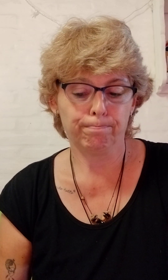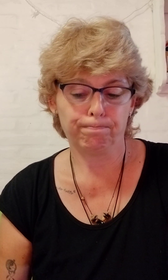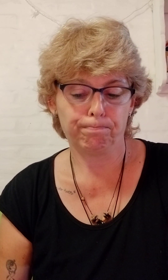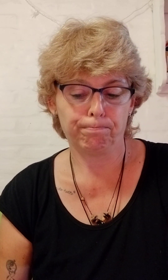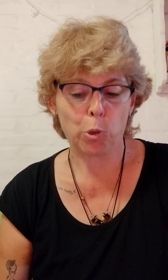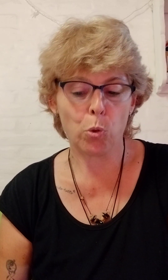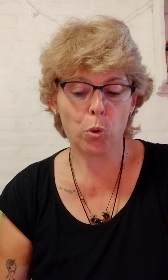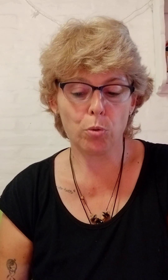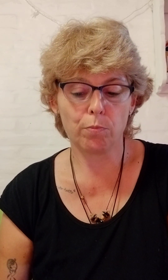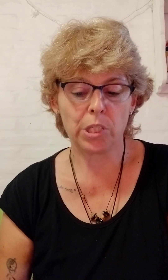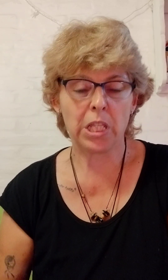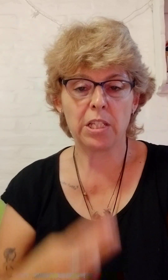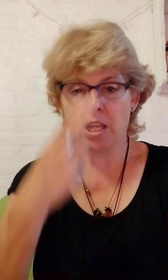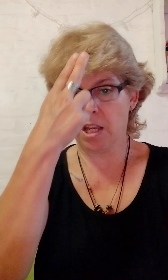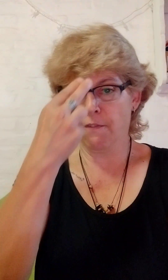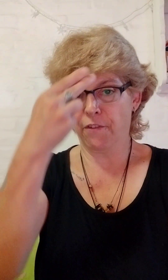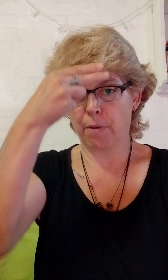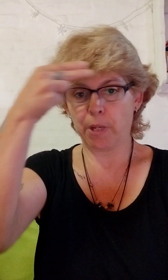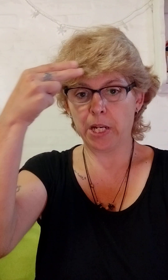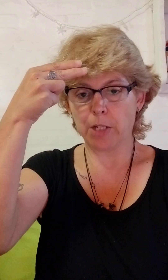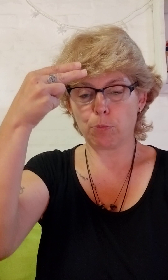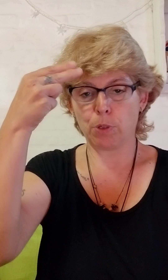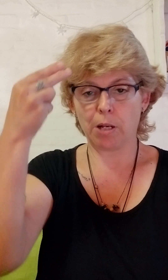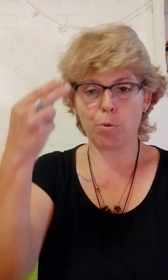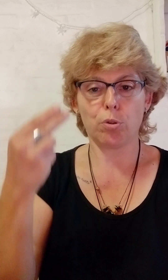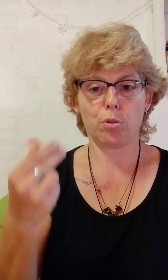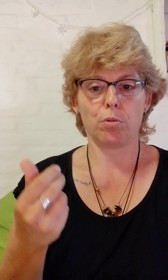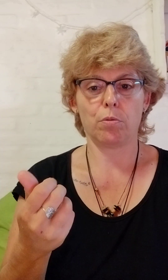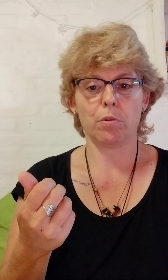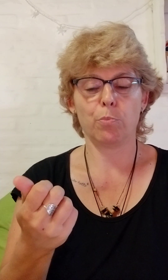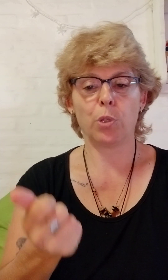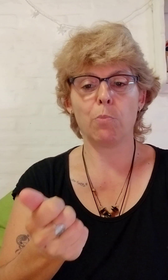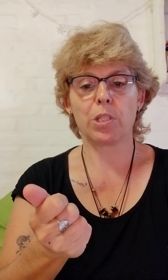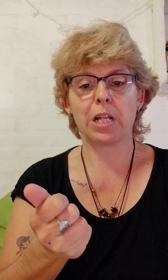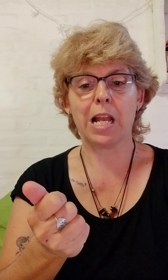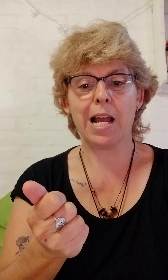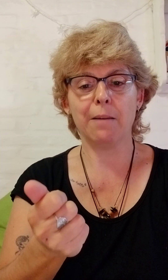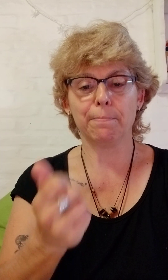O se dice enfermera. Supongamos. Podemos hacer la A.